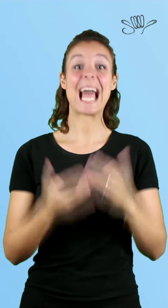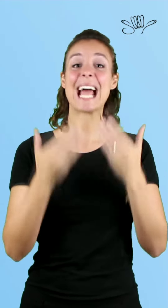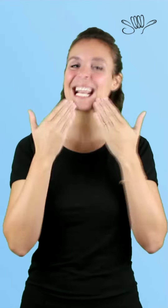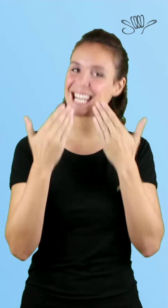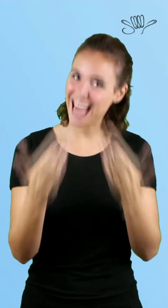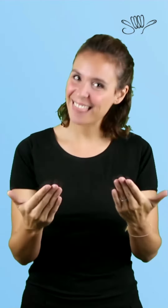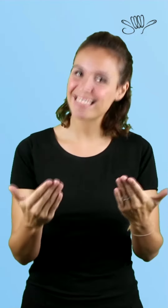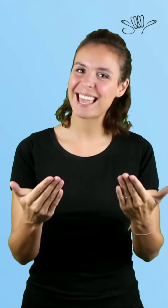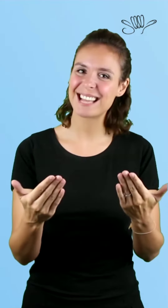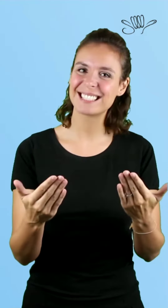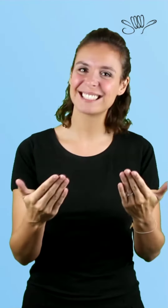Gracias.